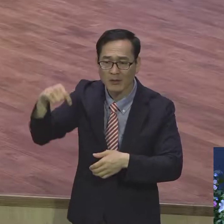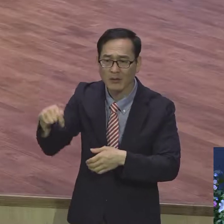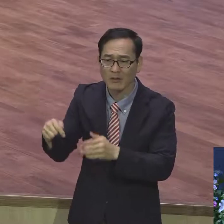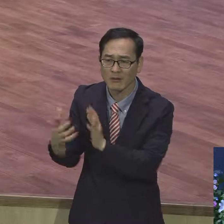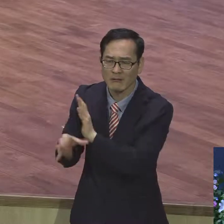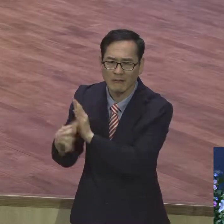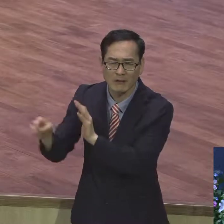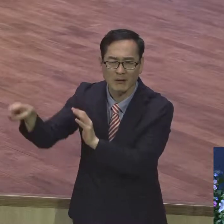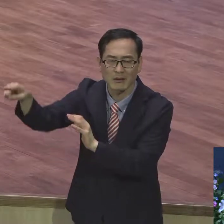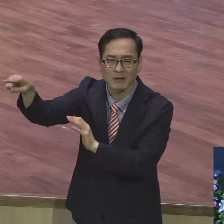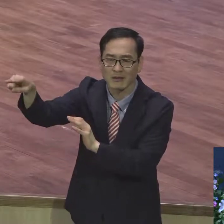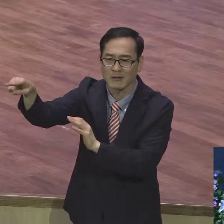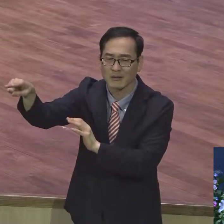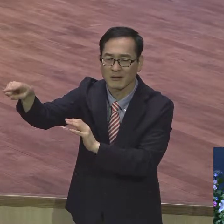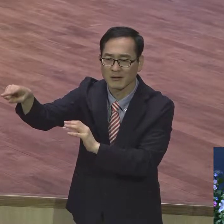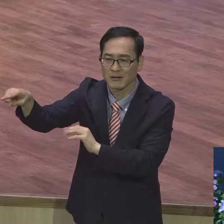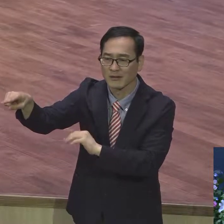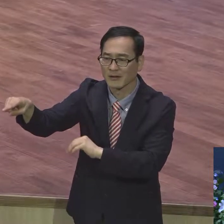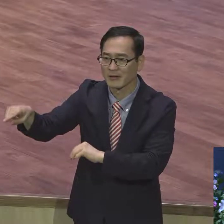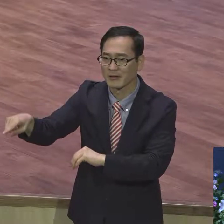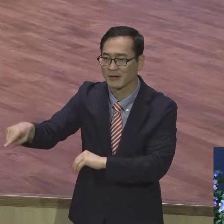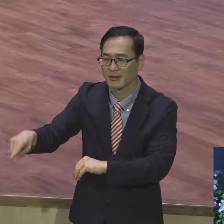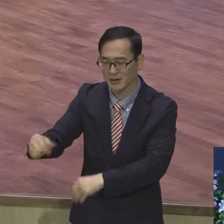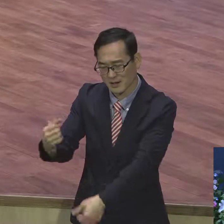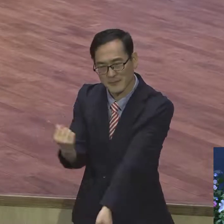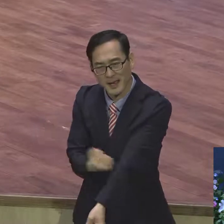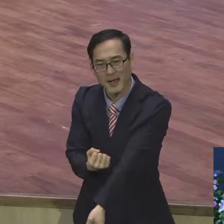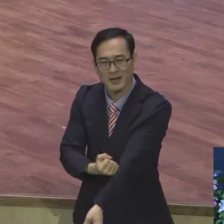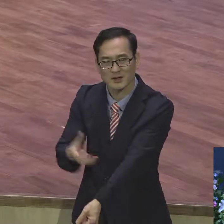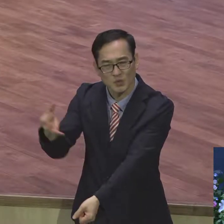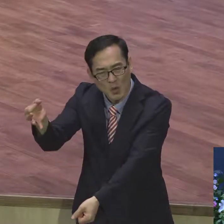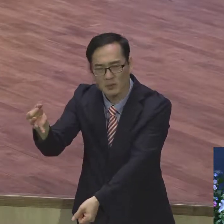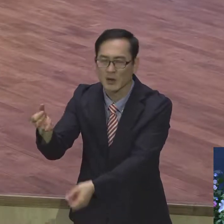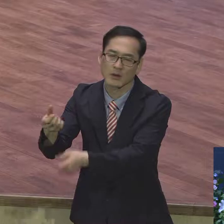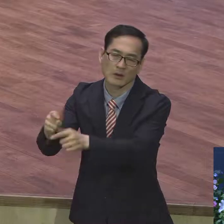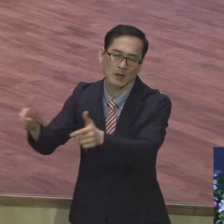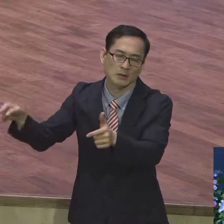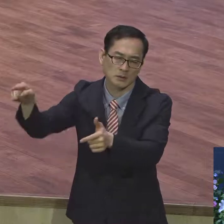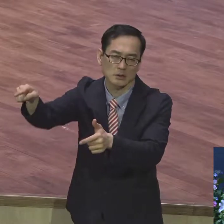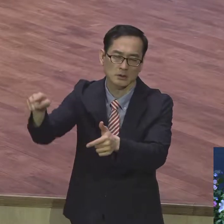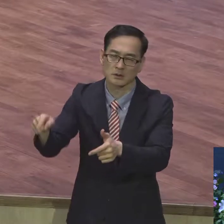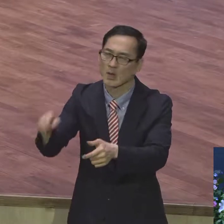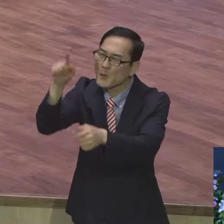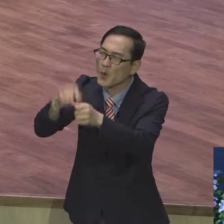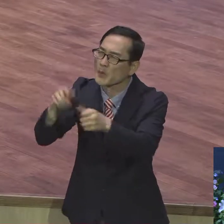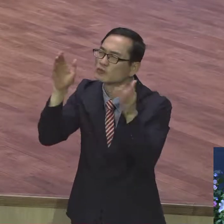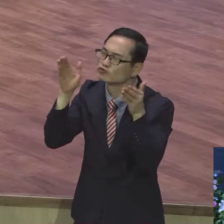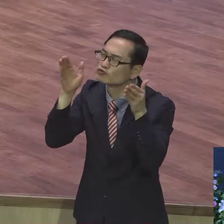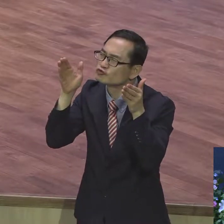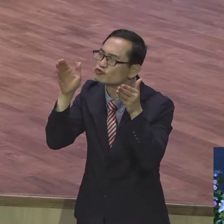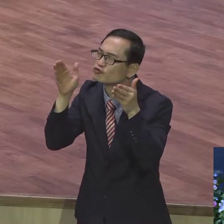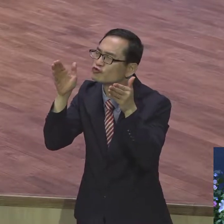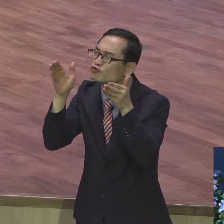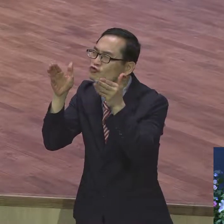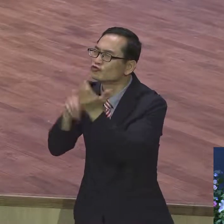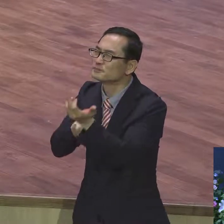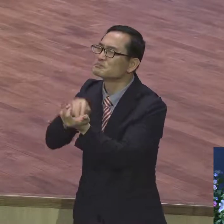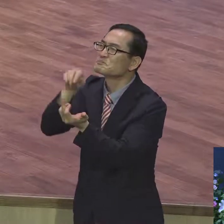장세기 3장 나 중심 6장의 물질 중심 11장의 4장 성공 중심을 가지고 우리가 살았잖아요.